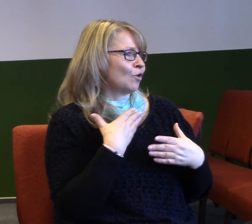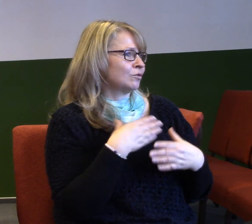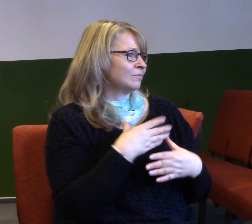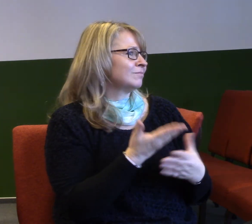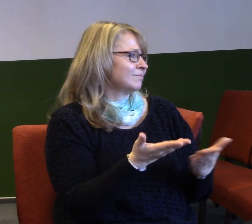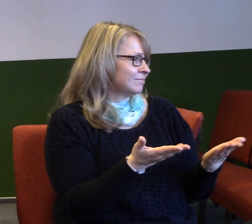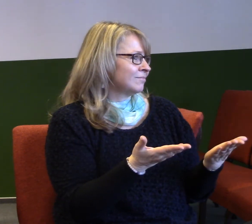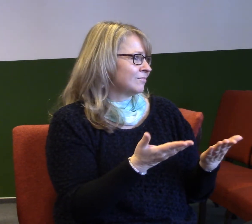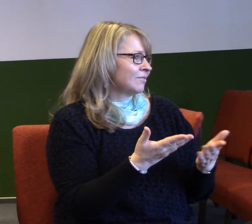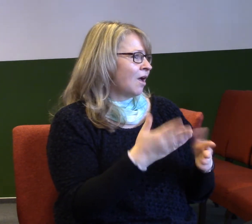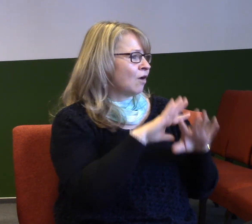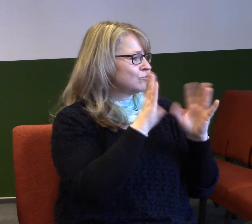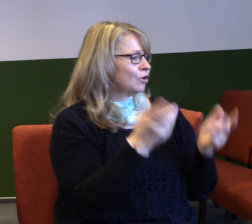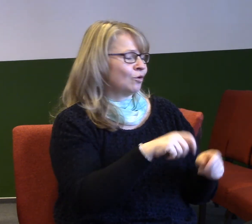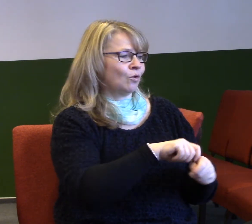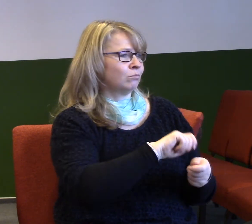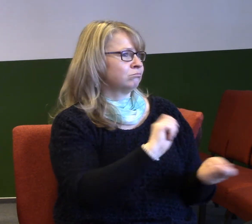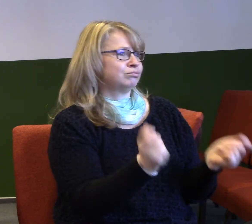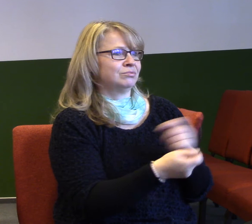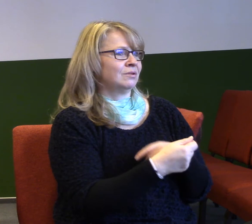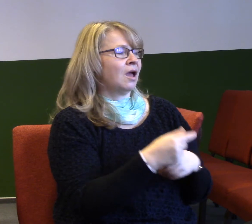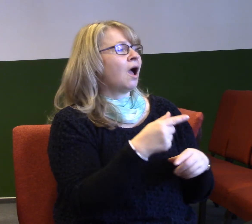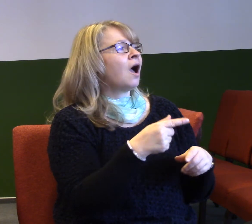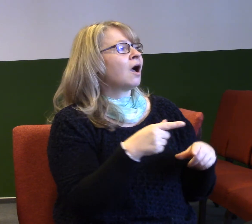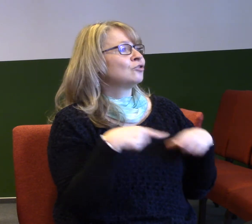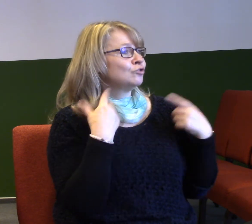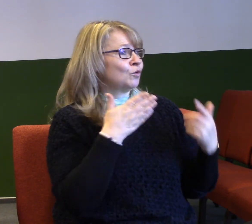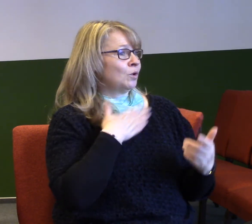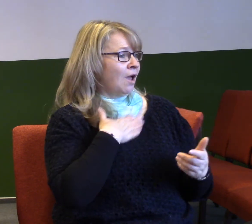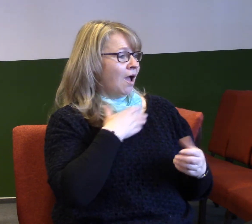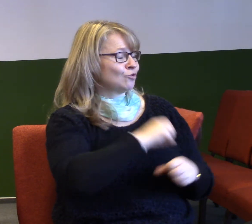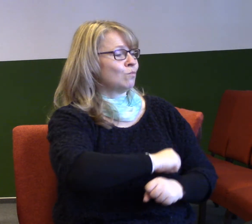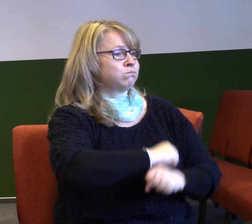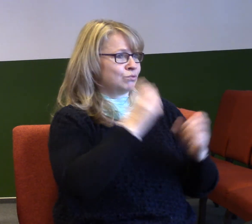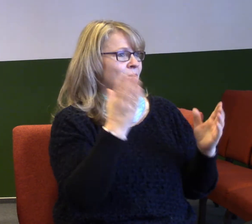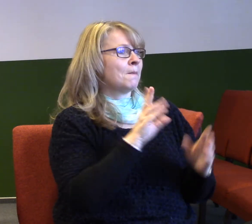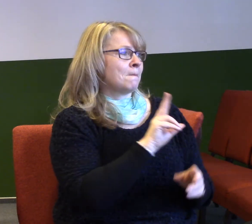i v našem životě jsou určité miny a já bych chtěl o nich dneska chvilinku mluvit.